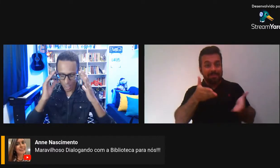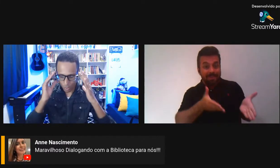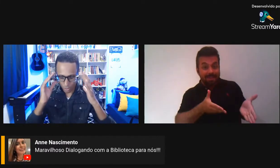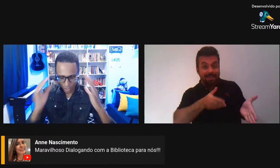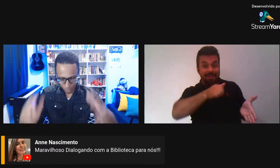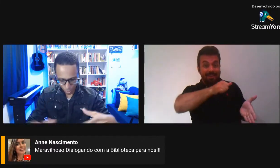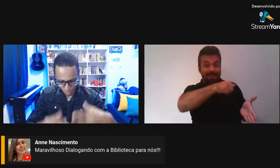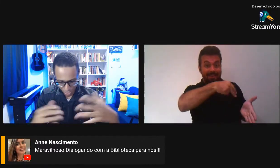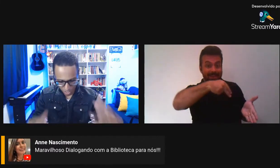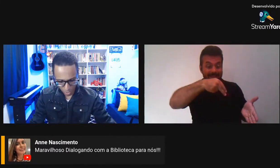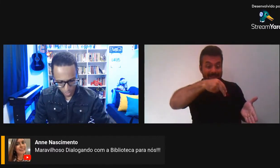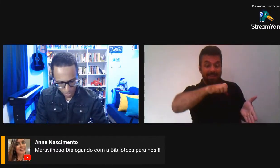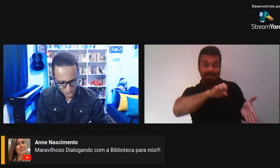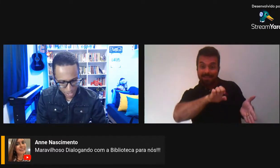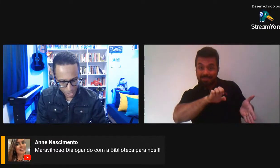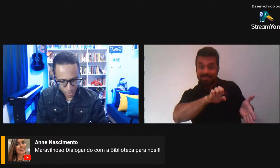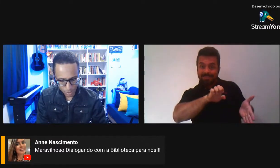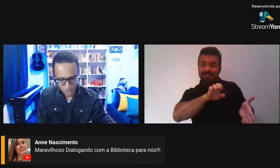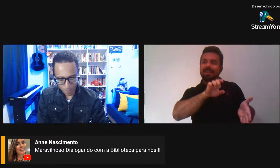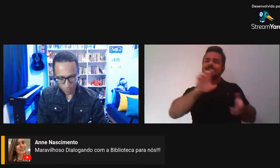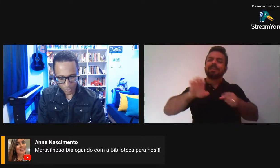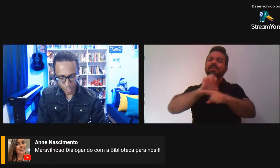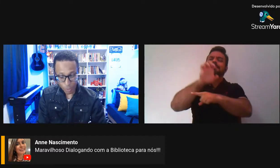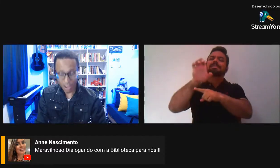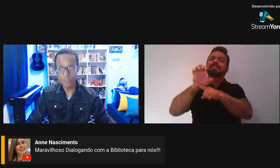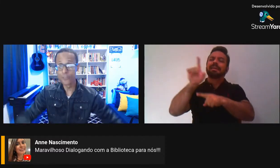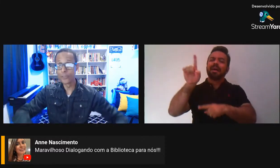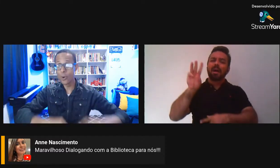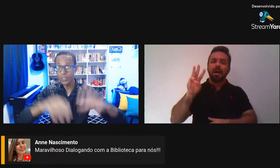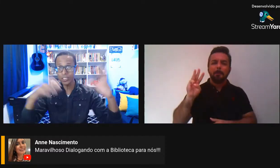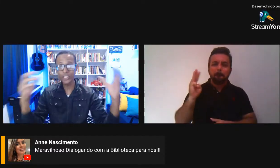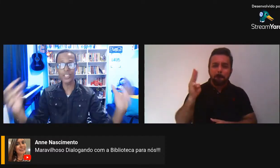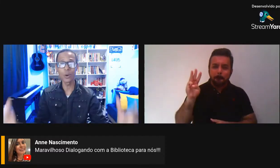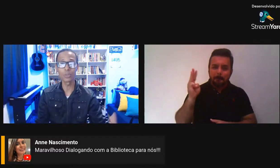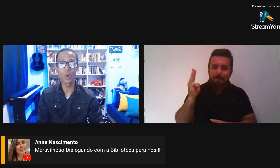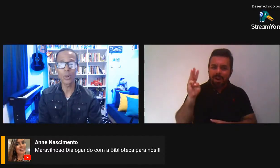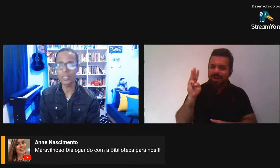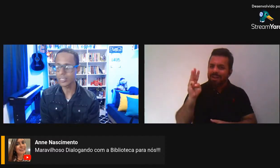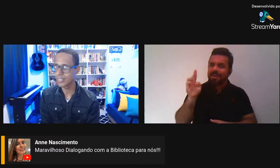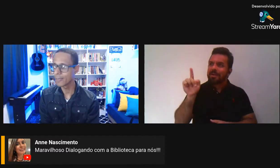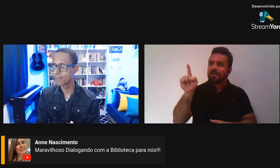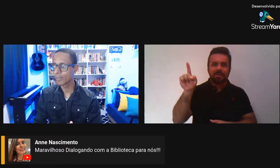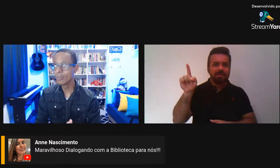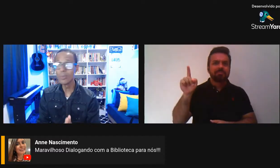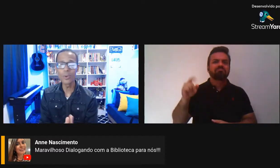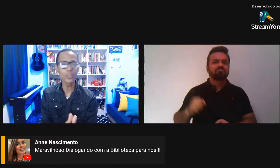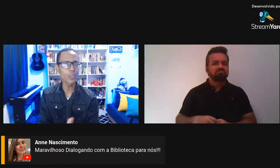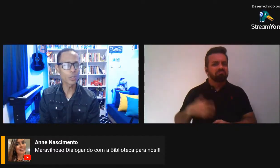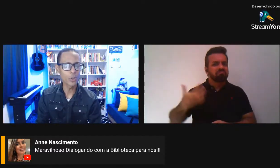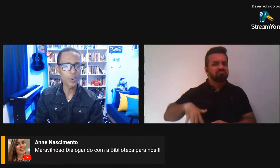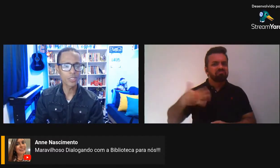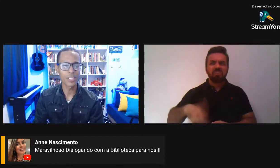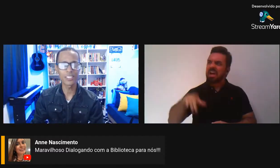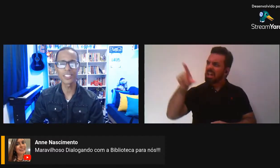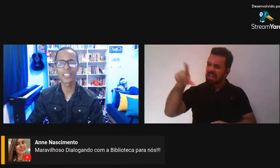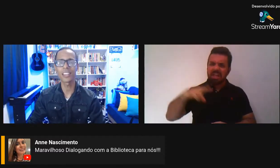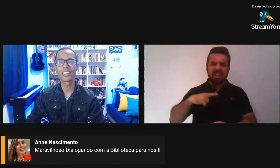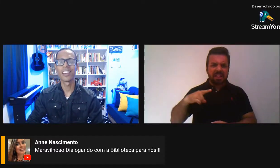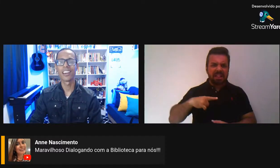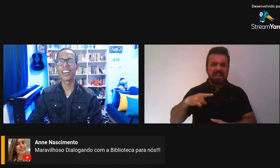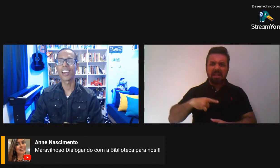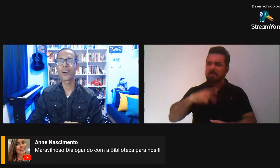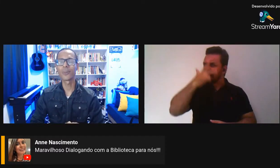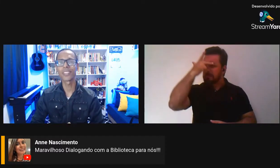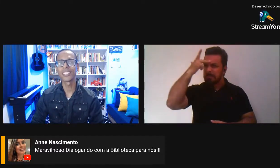Nós estávamos conversando aqui. Maranhão tem uma fonte de autores, muitos autores, né? A gente